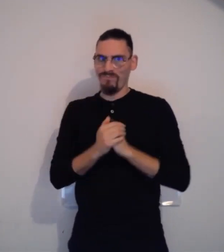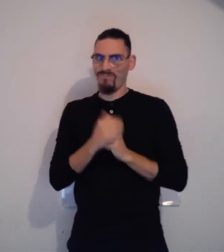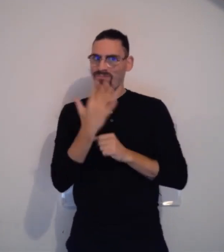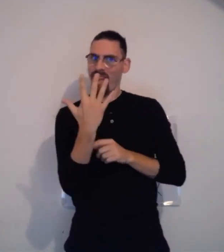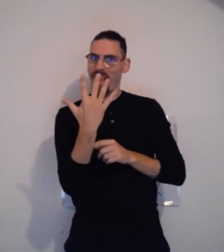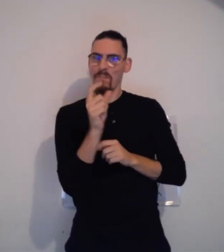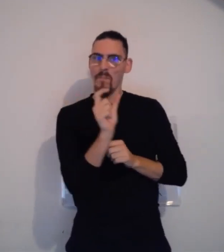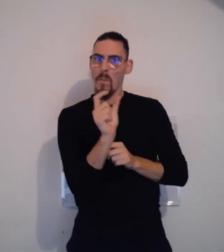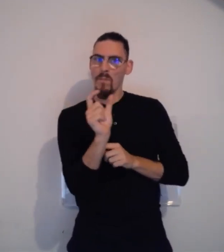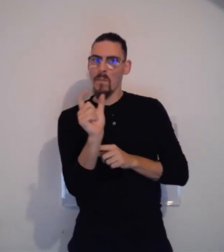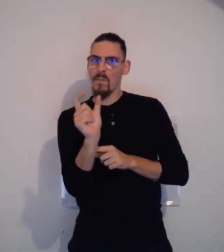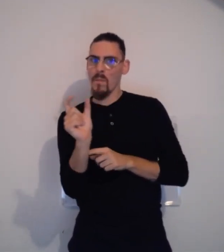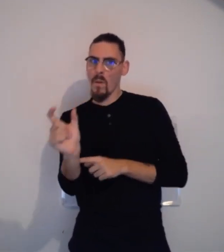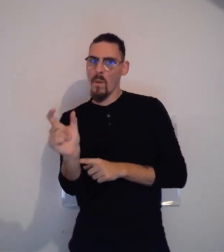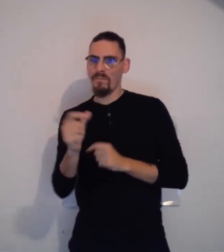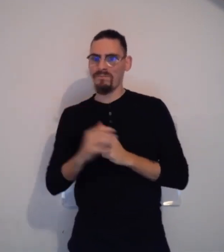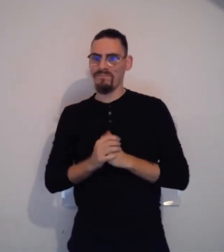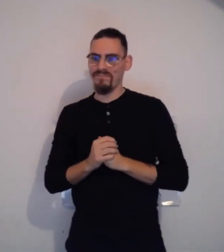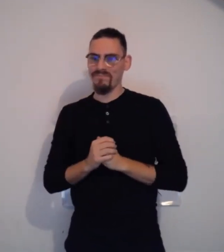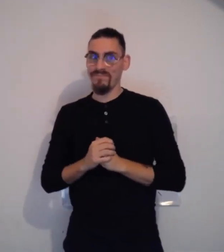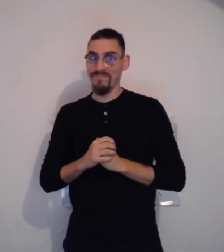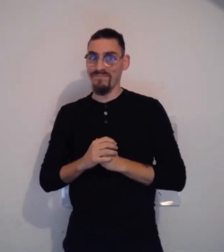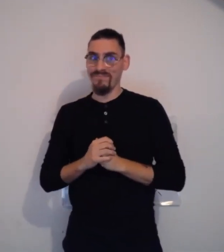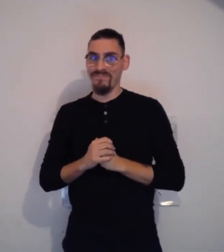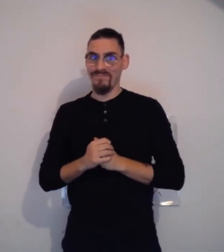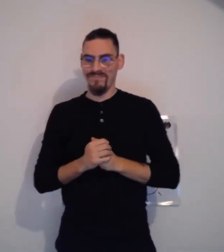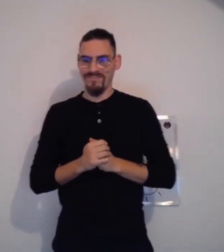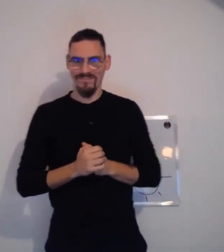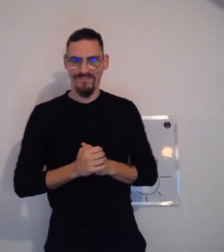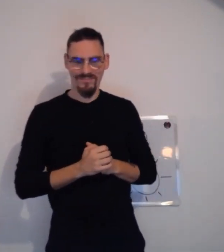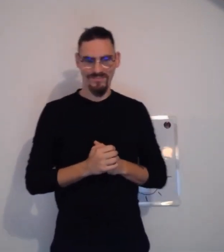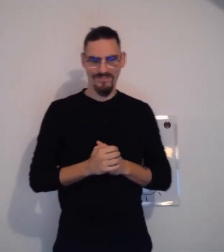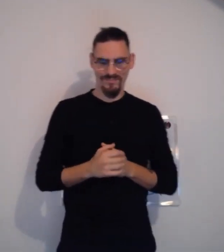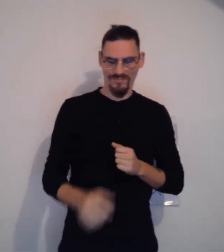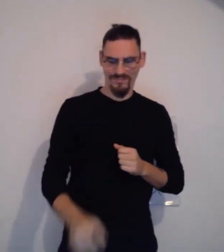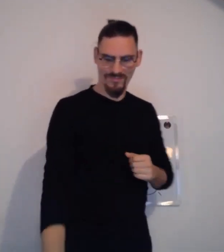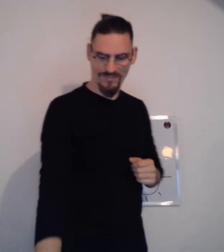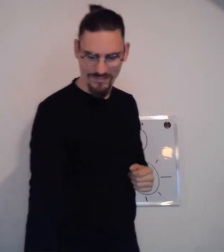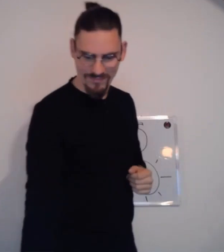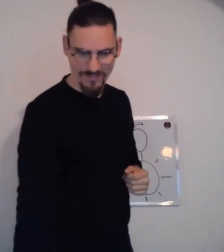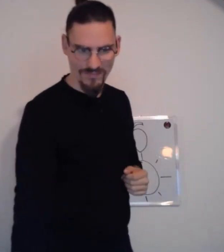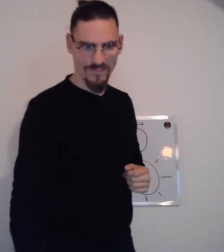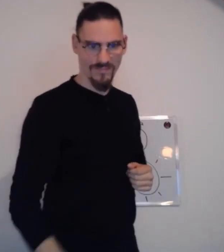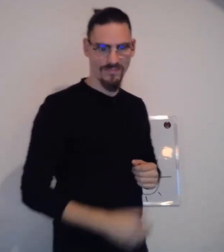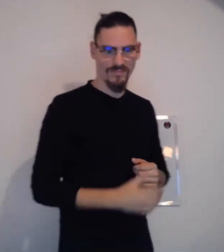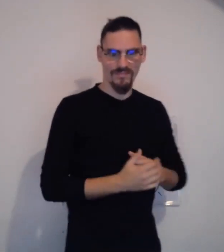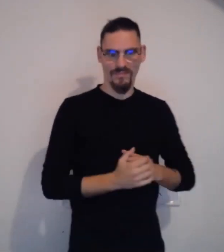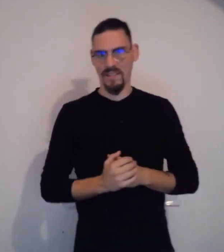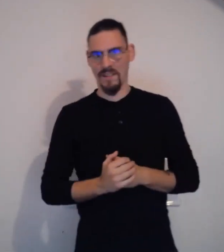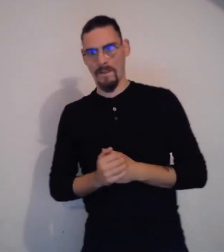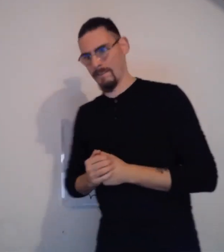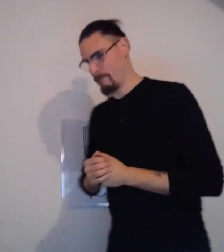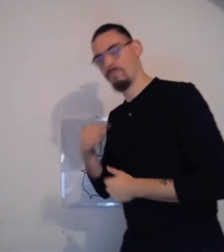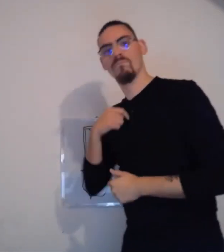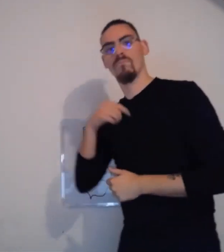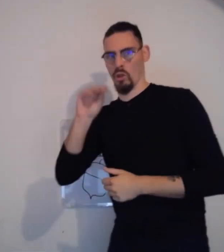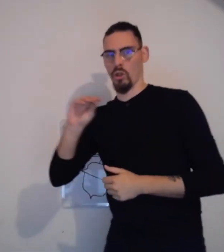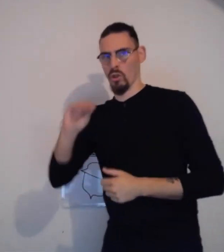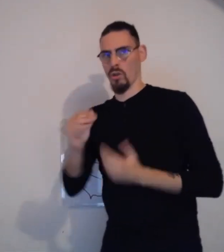la langue des signes, de la vie de tous les jours. Je vais vous donner cinq mots pour que vous puissiez quand même communiquer avec une personne sourde si un jour vous le